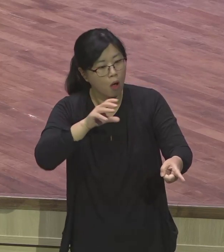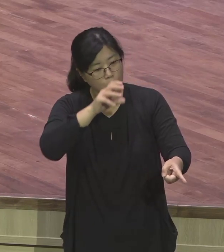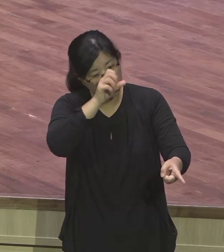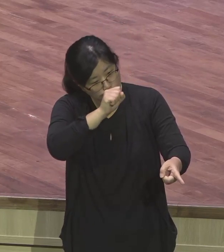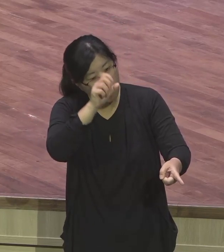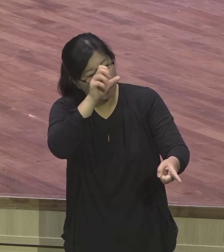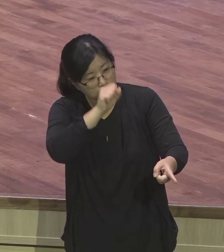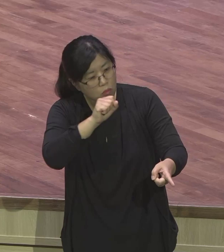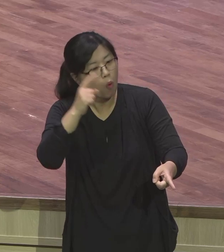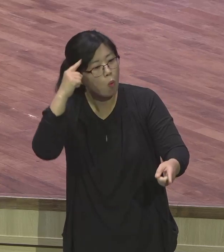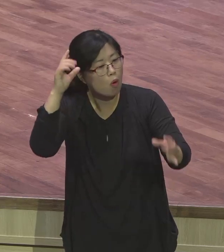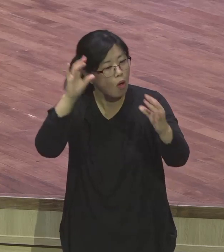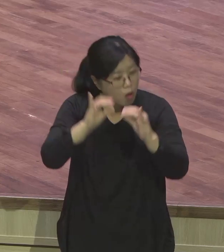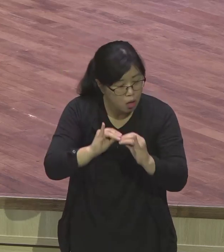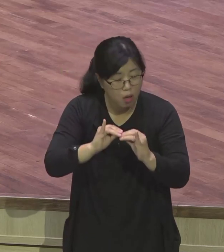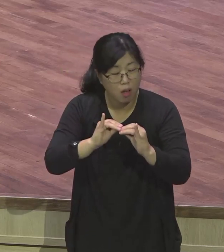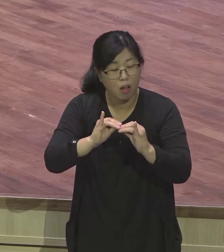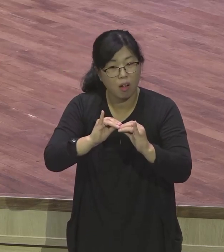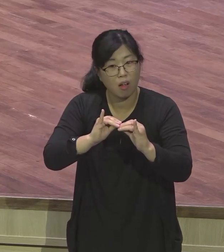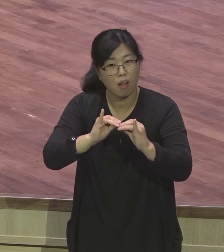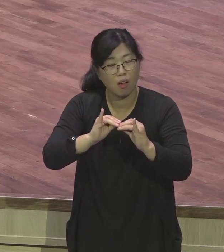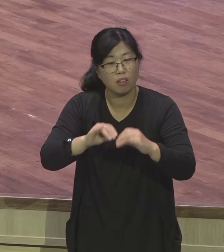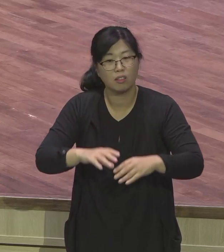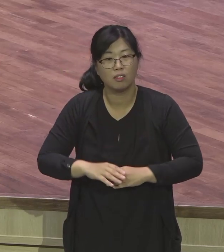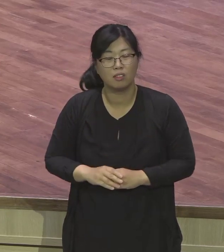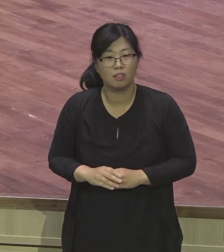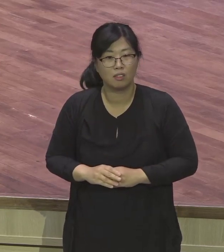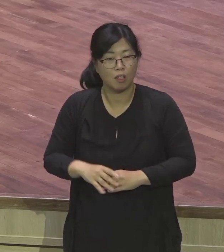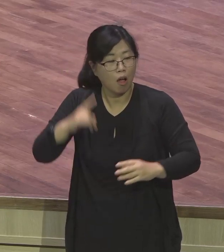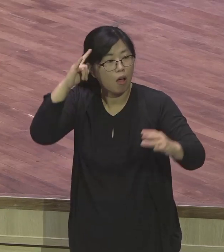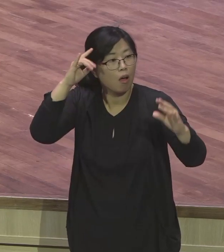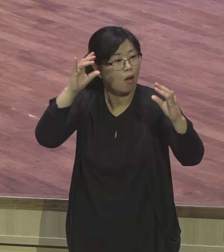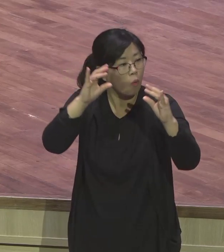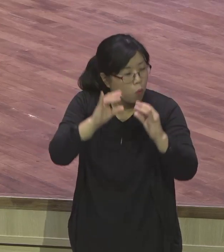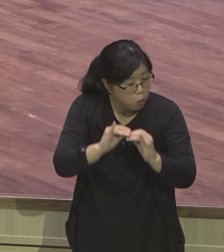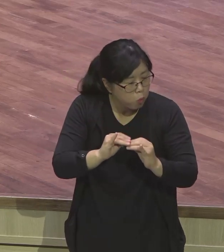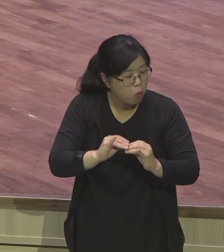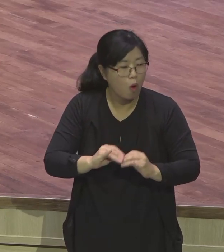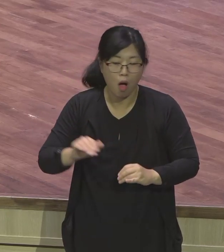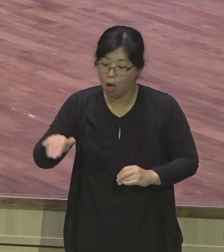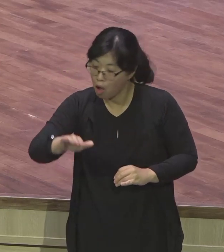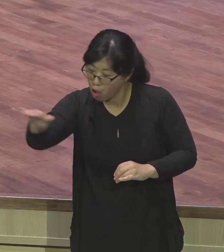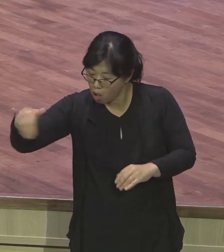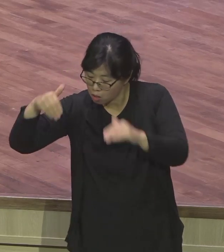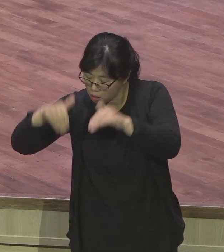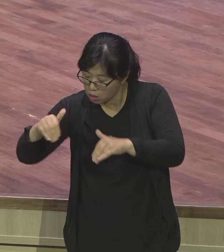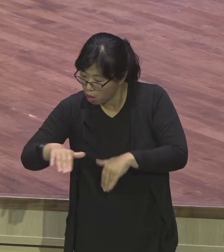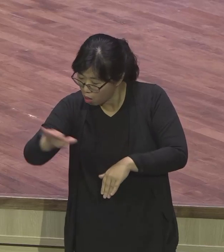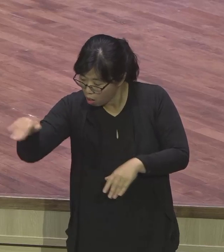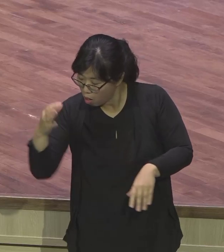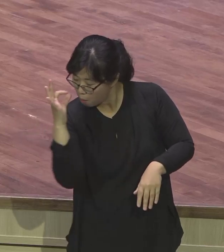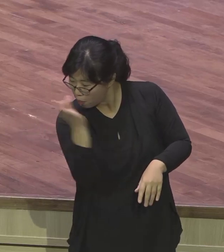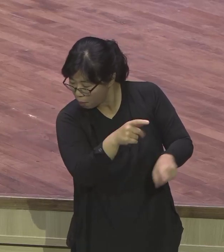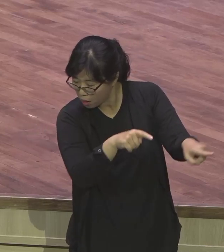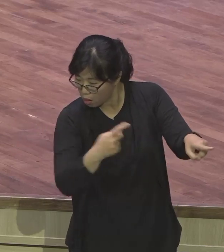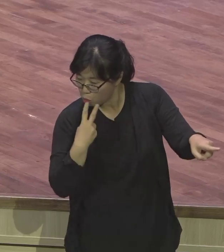바로가 그 신하들에게 이와 같이 하나님의 영에 감동된 사람을 우리가 어찌 찾으리요 하고